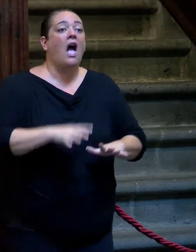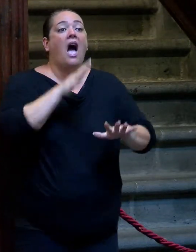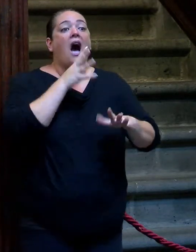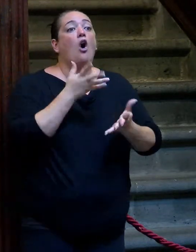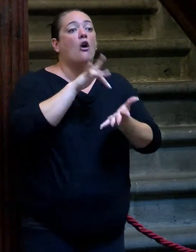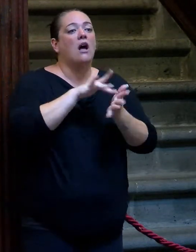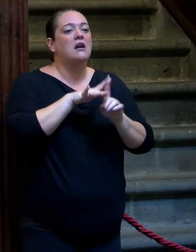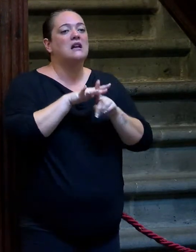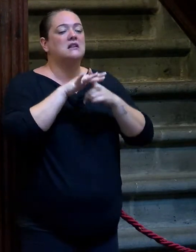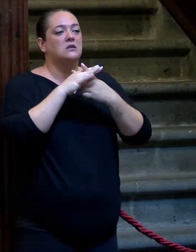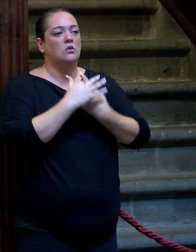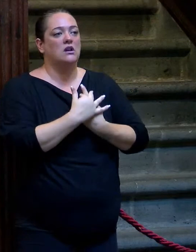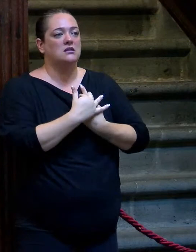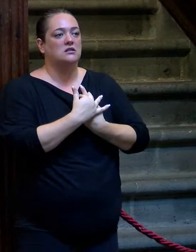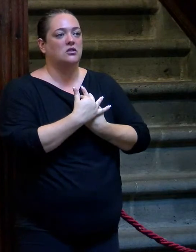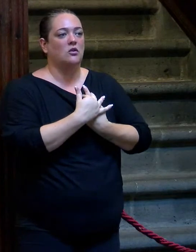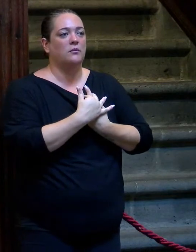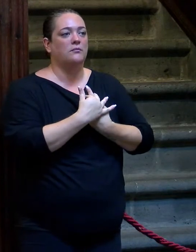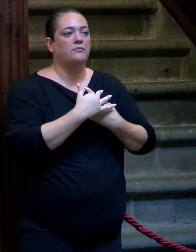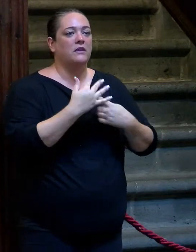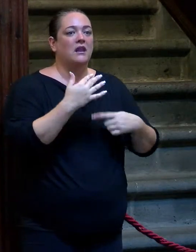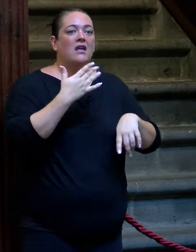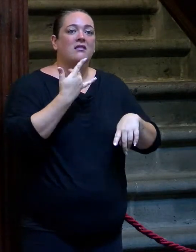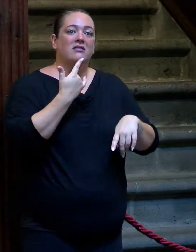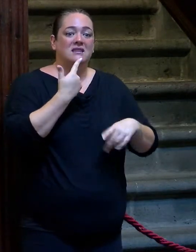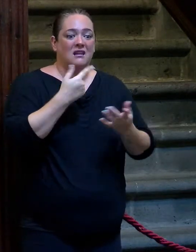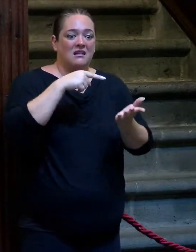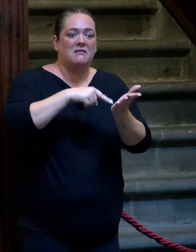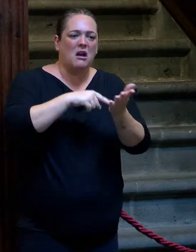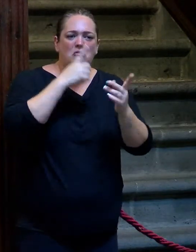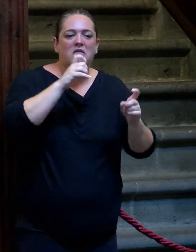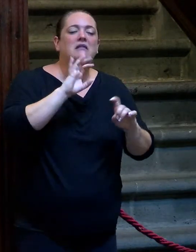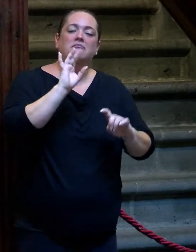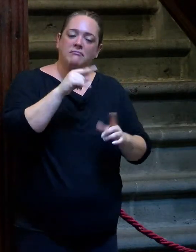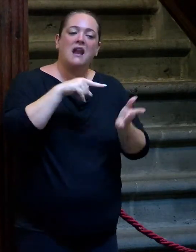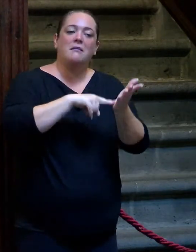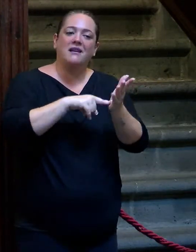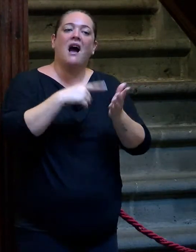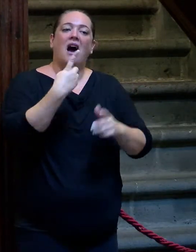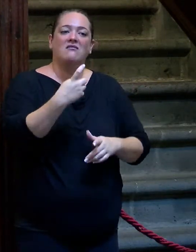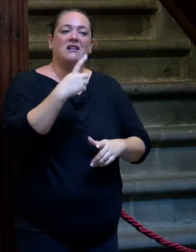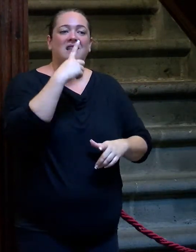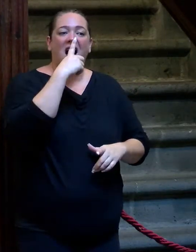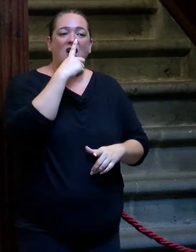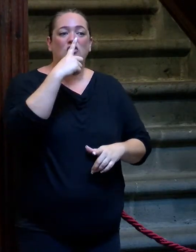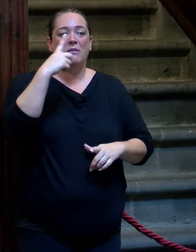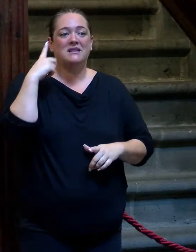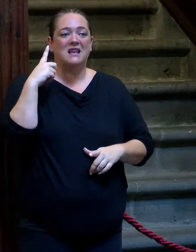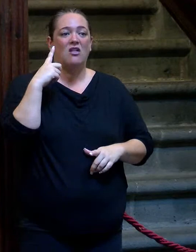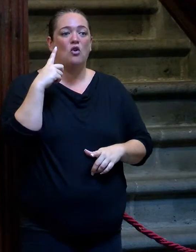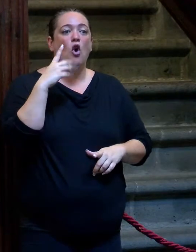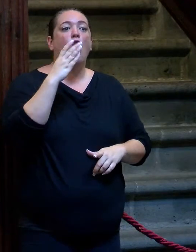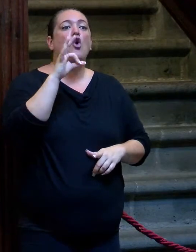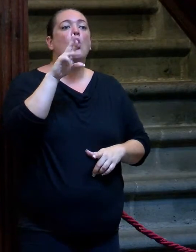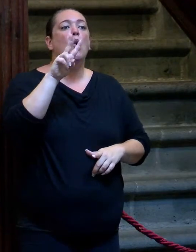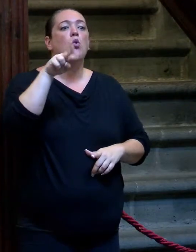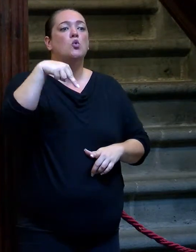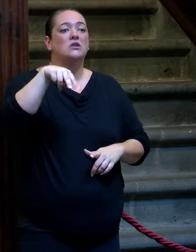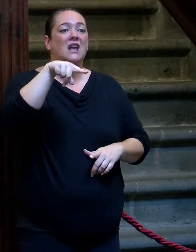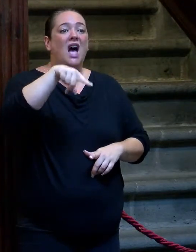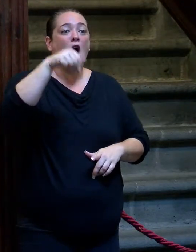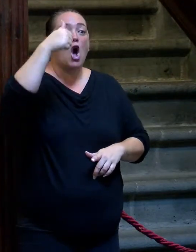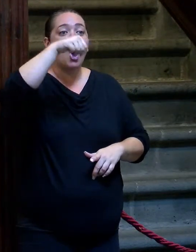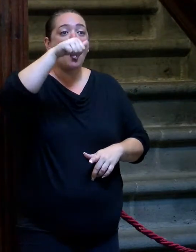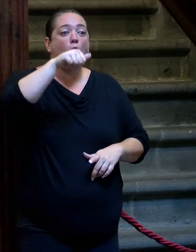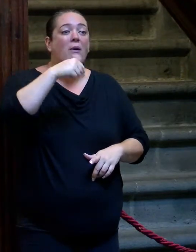momentos hay veces que es necesario reivindicar, ¿cómo no va a ser necesario reivindicar si el año pasado en La Coruña a un chaval de 20 o de 21 años